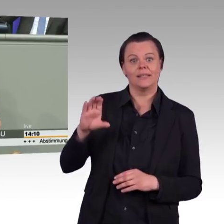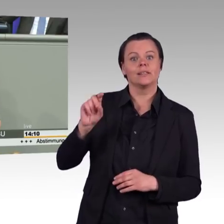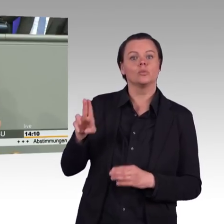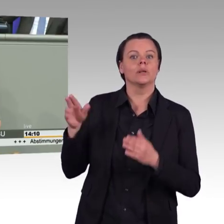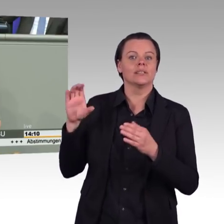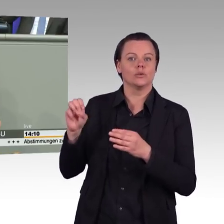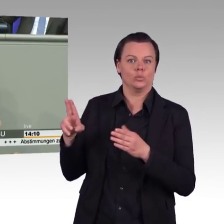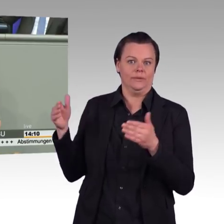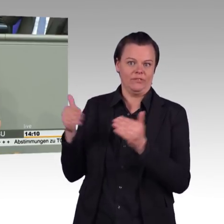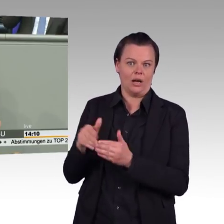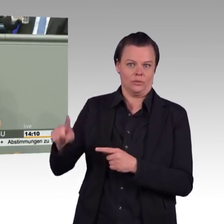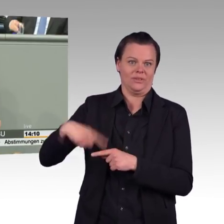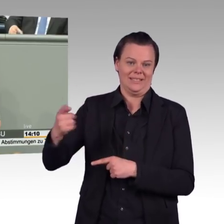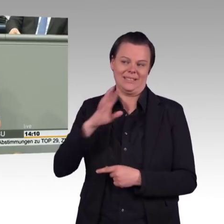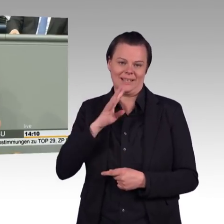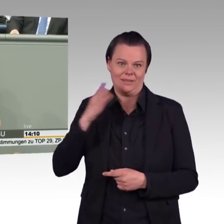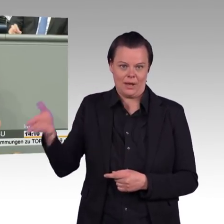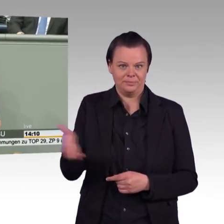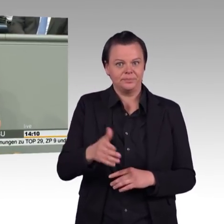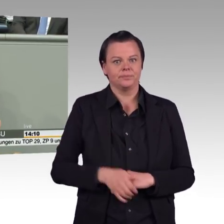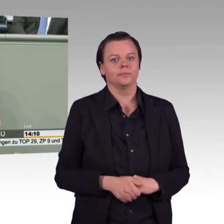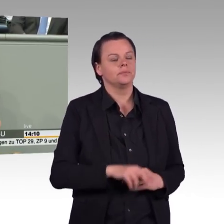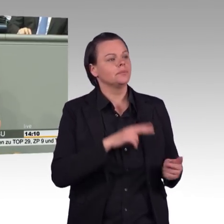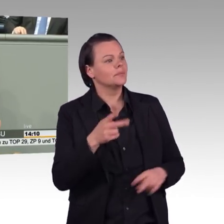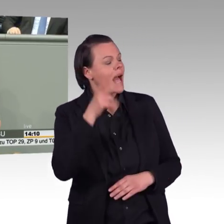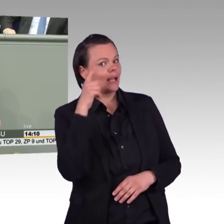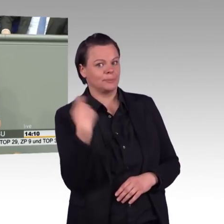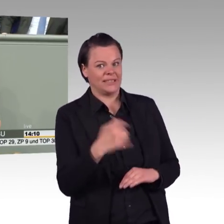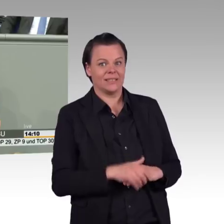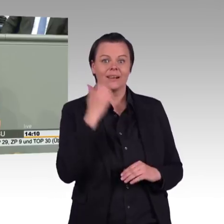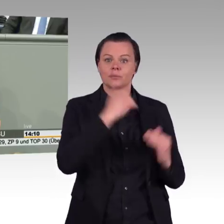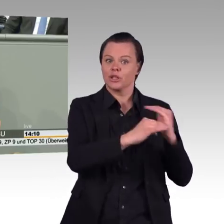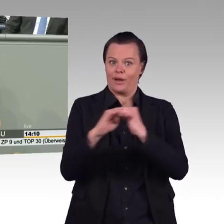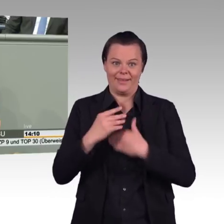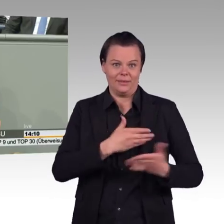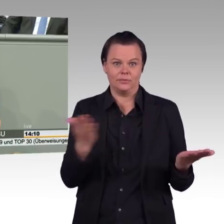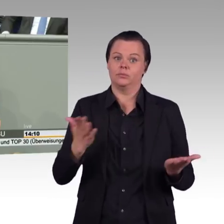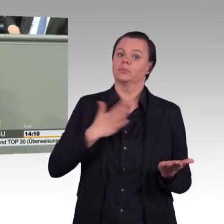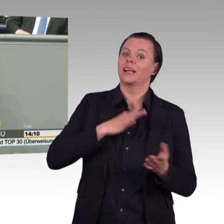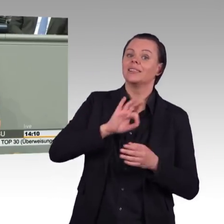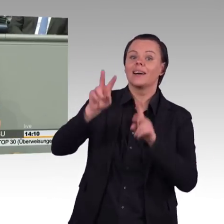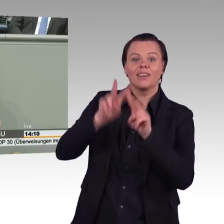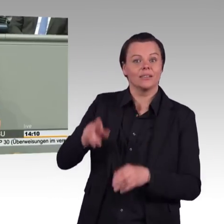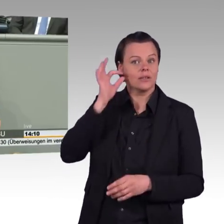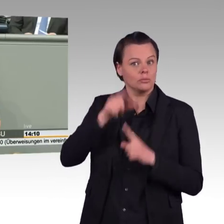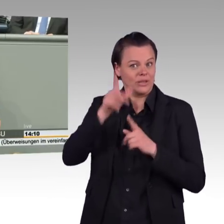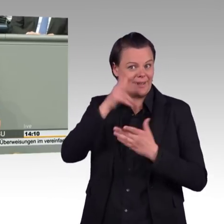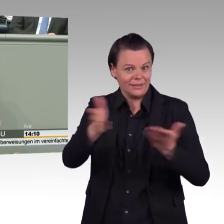zu Preisen gehört über den Strukturwandel, über die Arbeitnehmer in den Revieren.